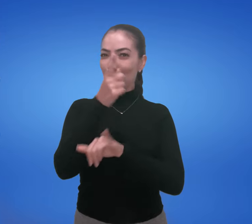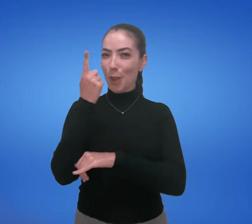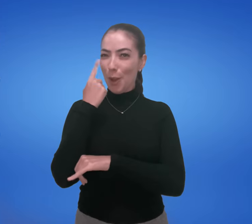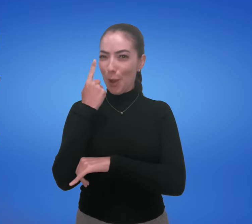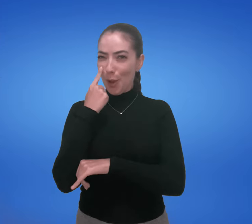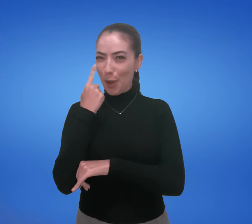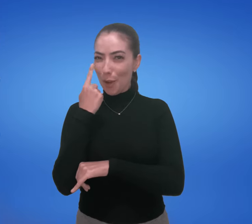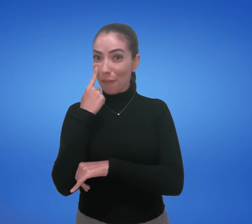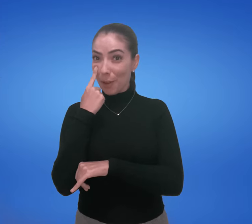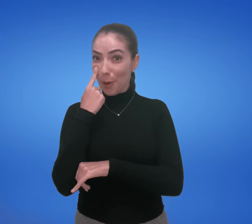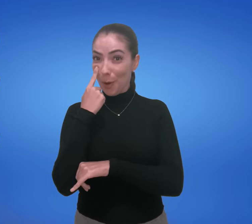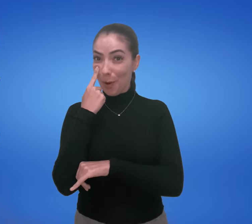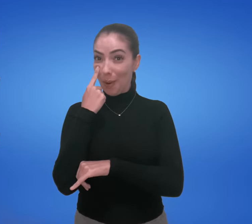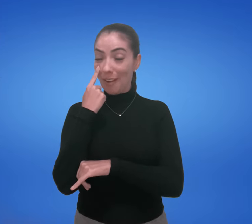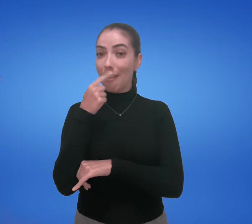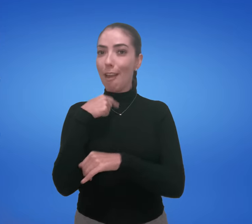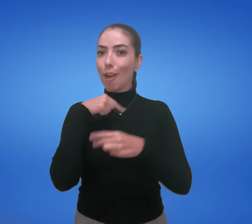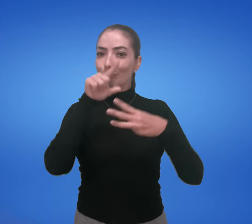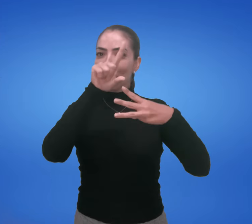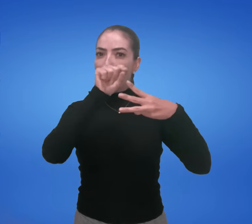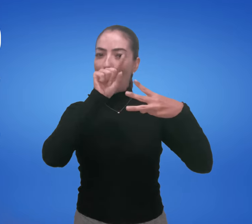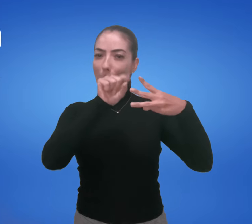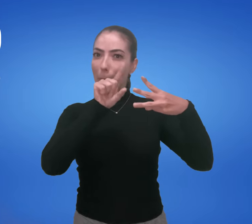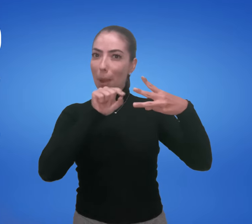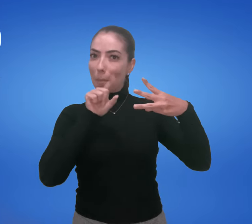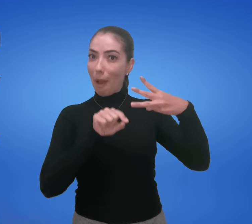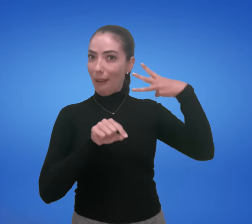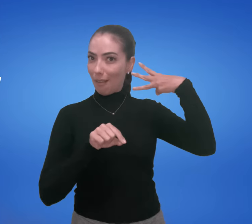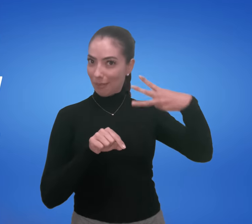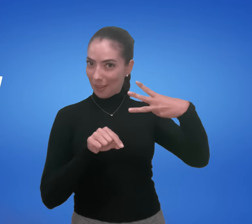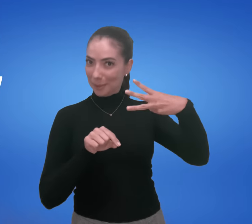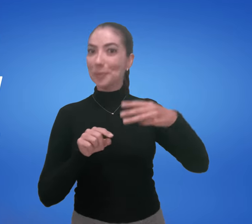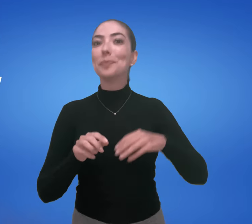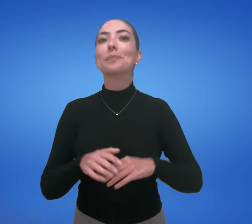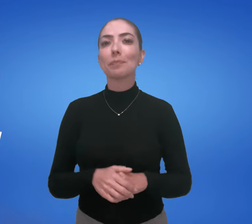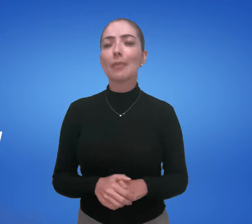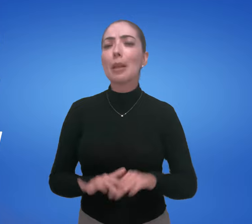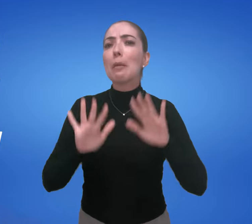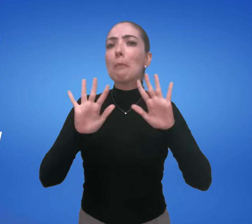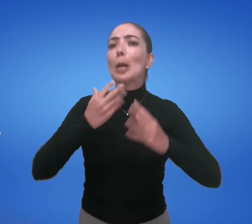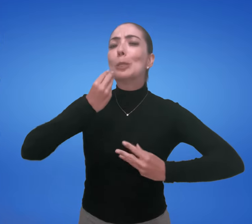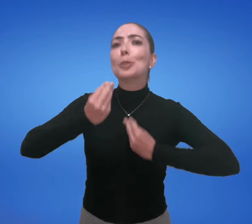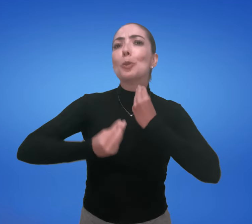Vamos ver agora como é? Eu vou mostrar exemplos dos três tipos.